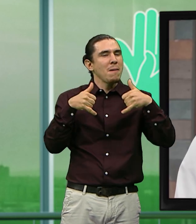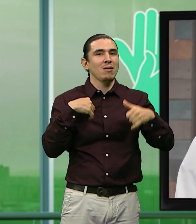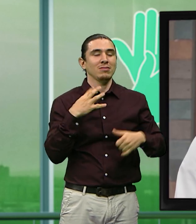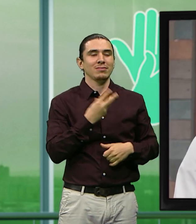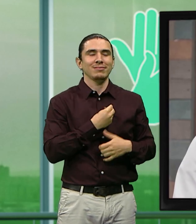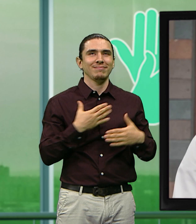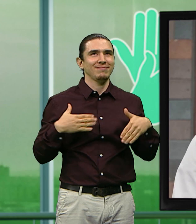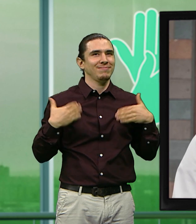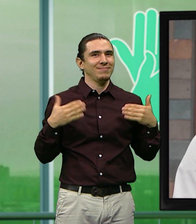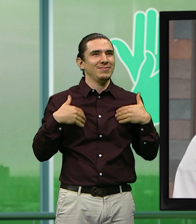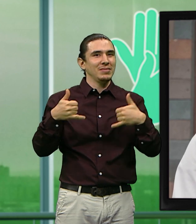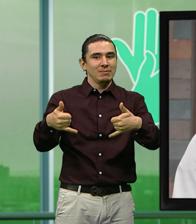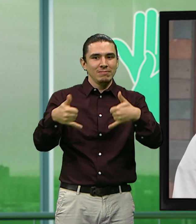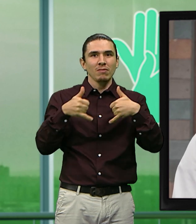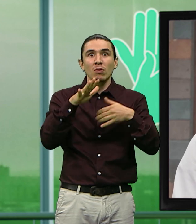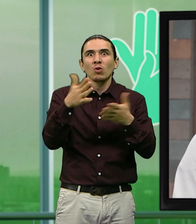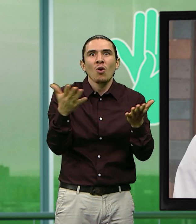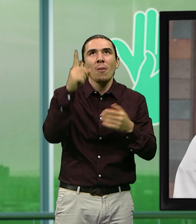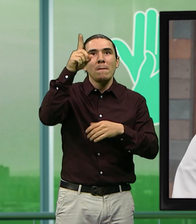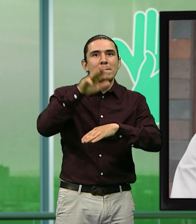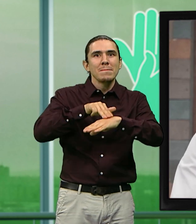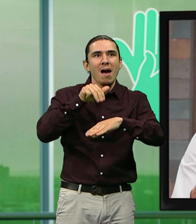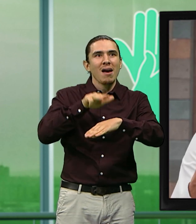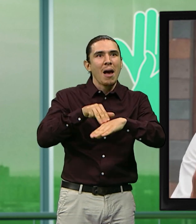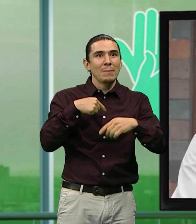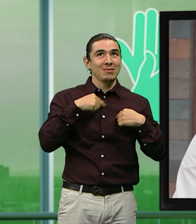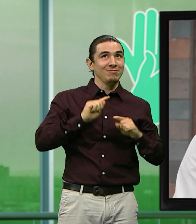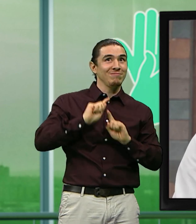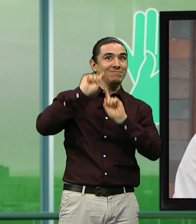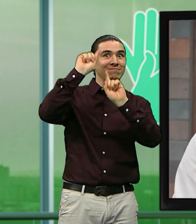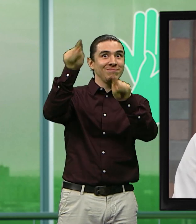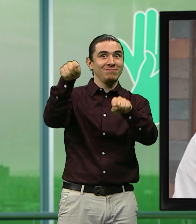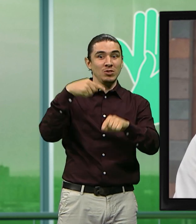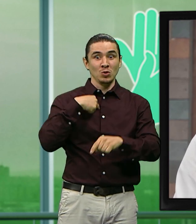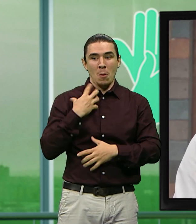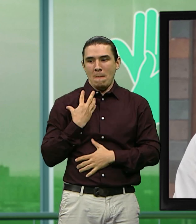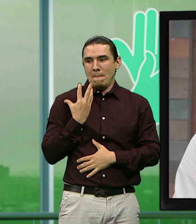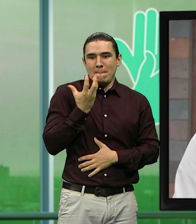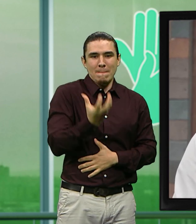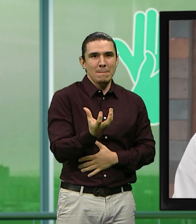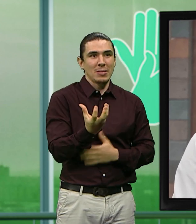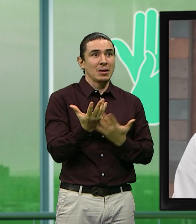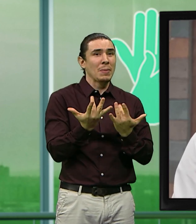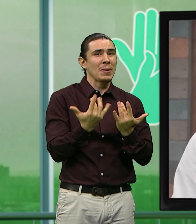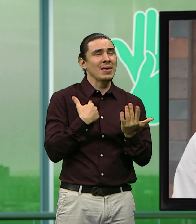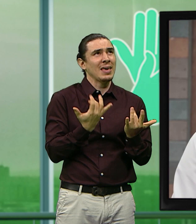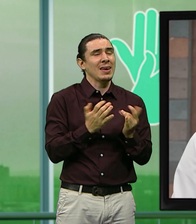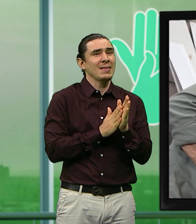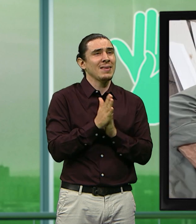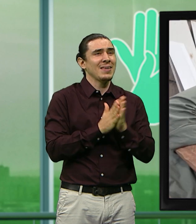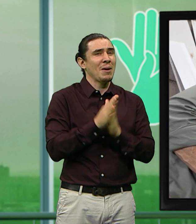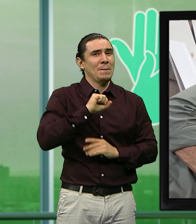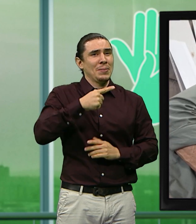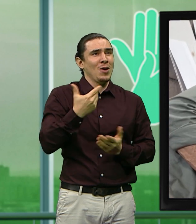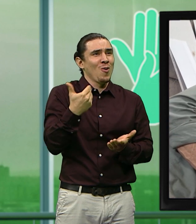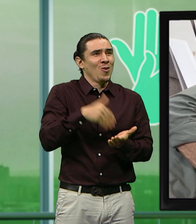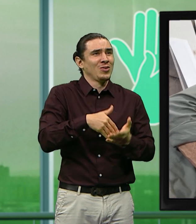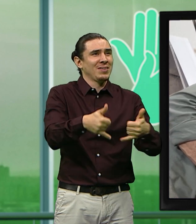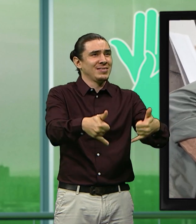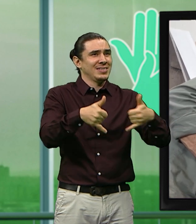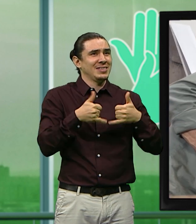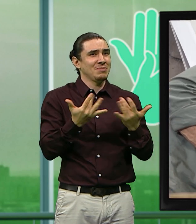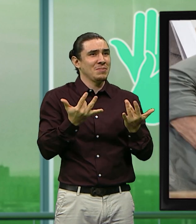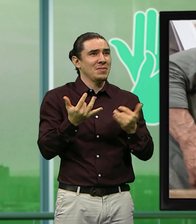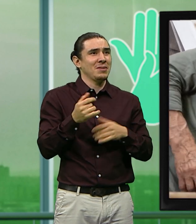muy contentos porque somos finalistas en los Premios Verdes, un evento que se va a llevar a cabo en Miami el 24 de abril, donde ya somos